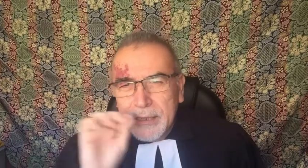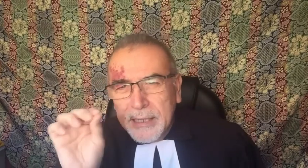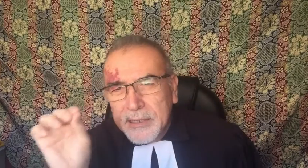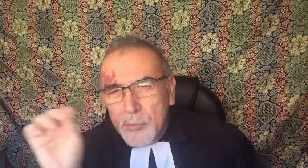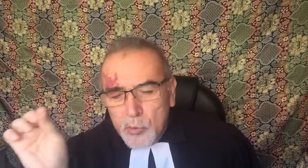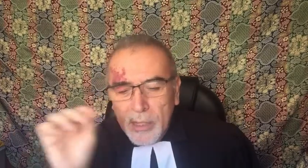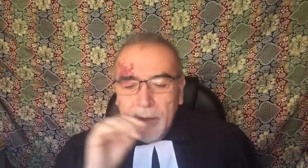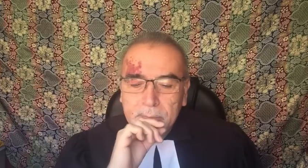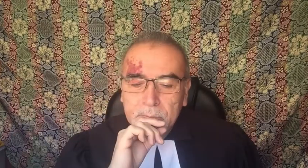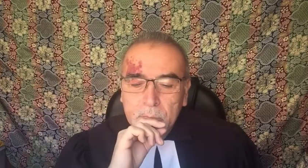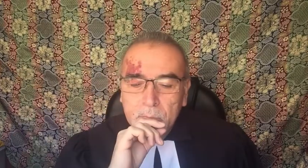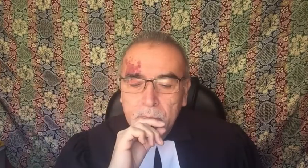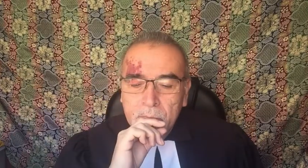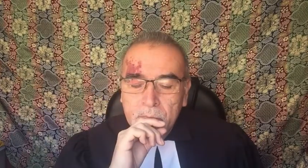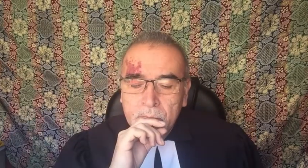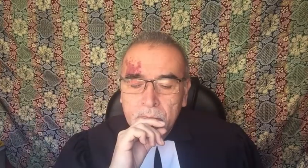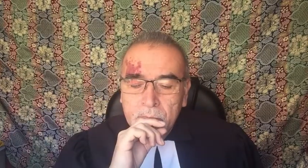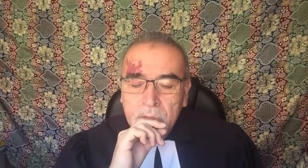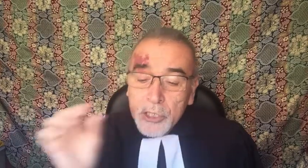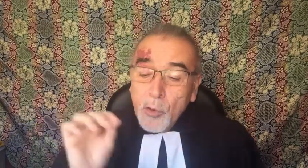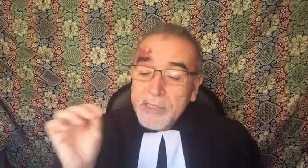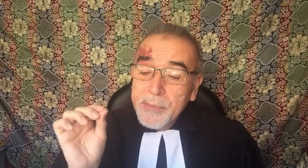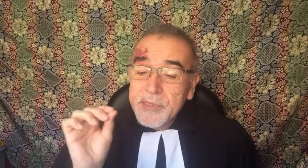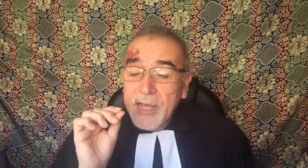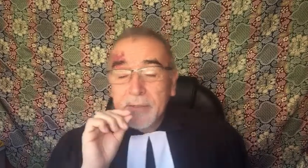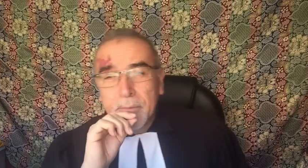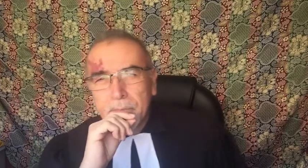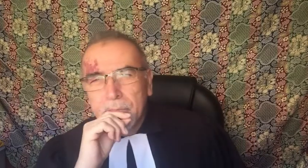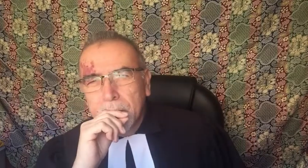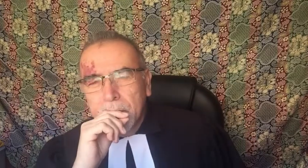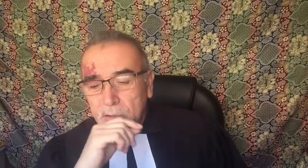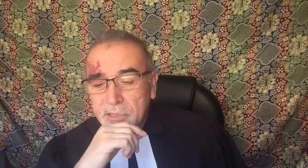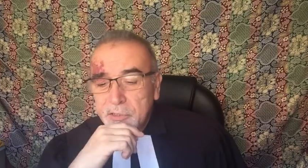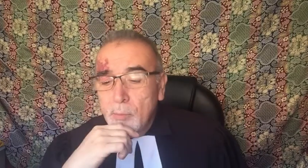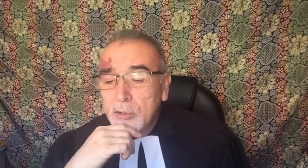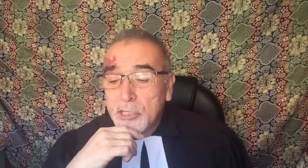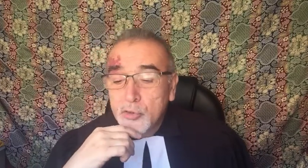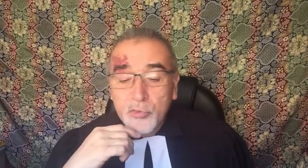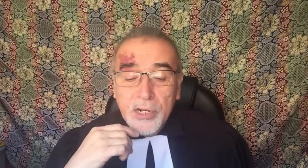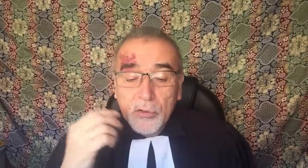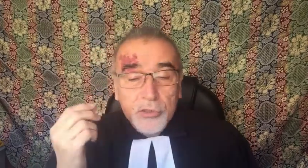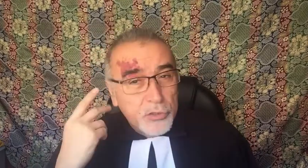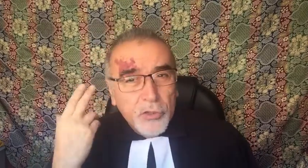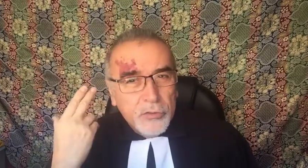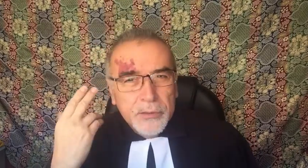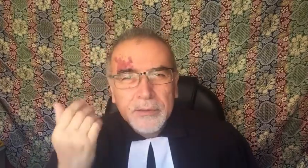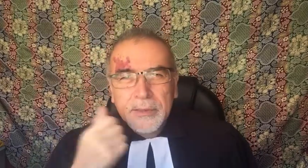tartamuda. Esto hace pensar en los seres humanos que sufren la condición de la